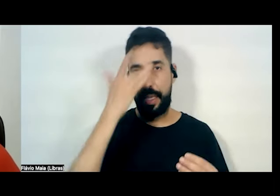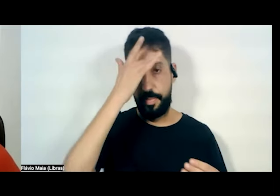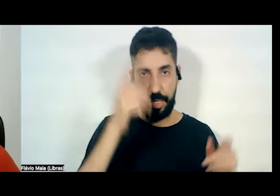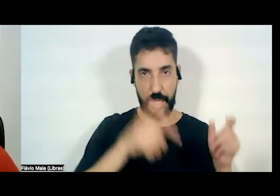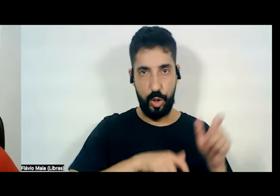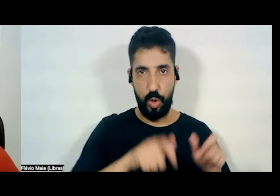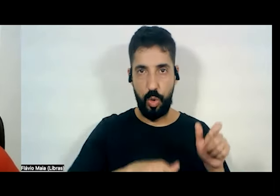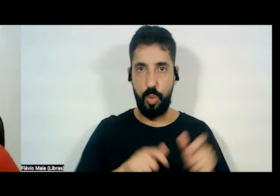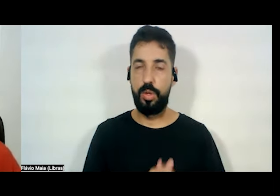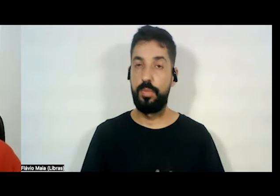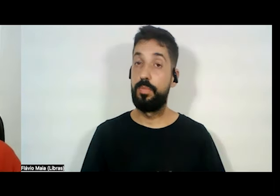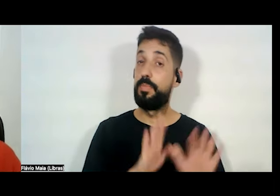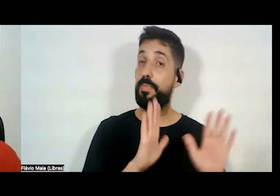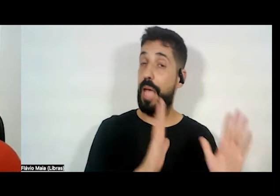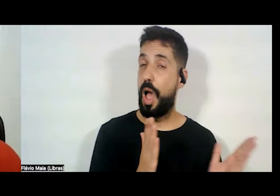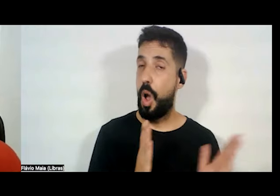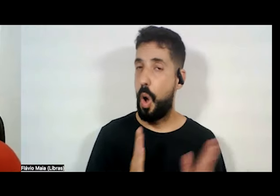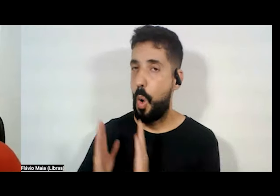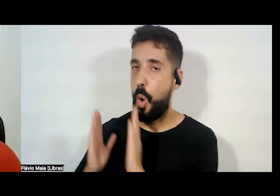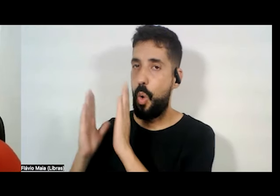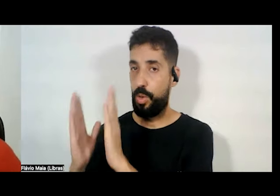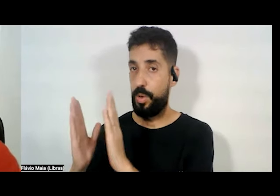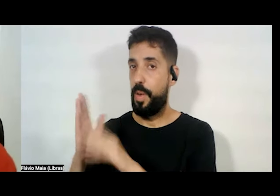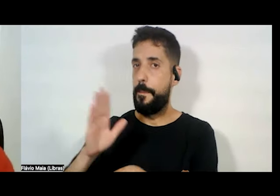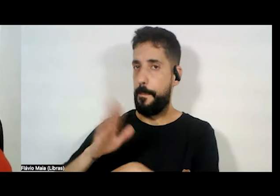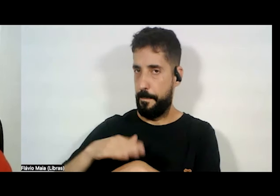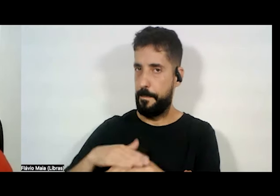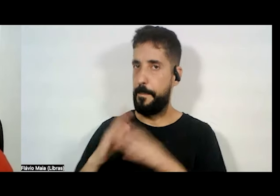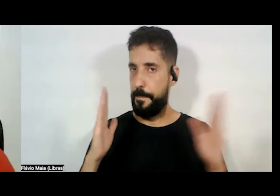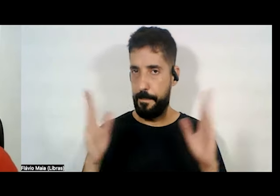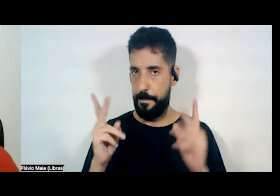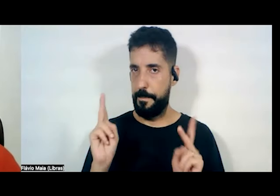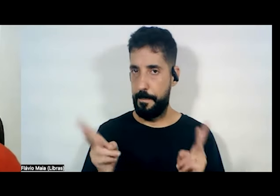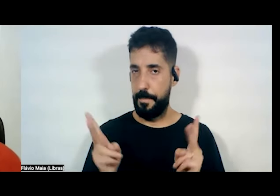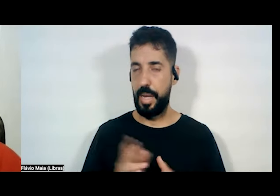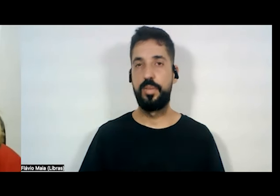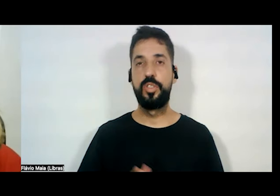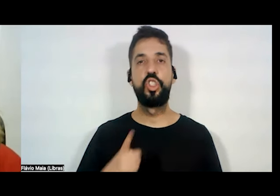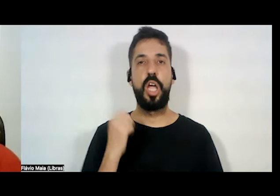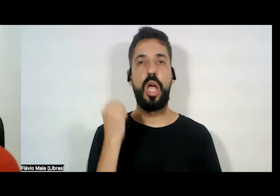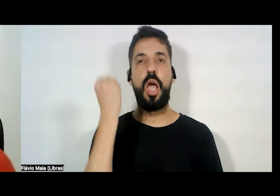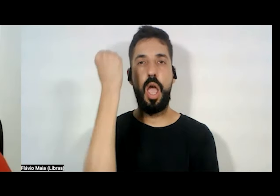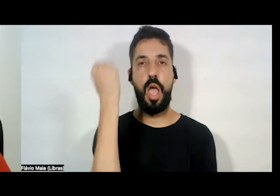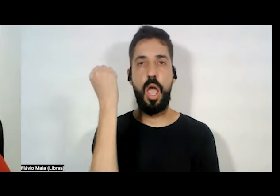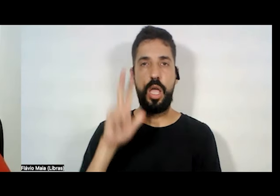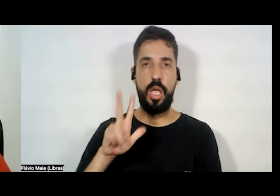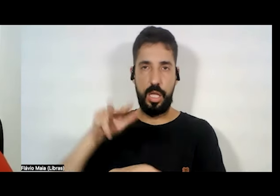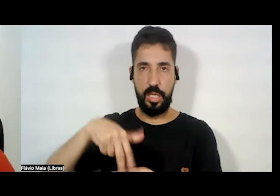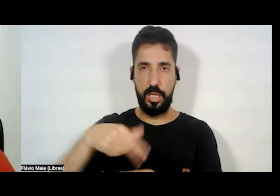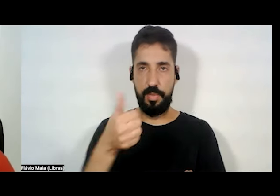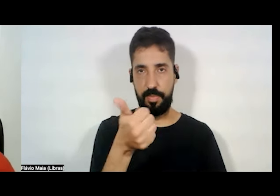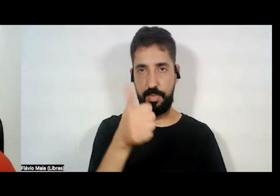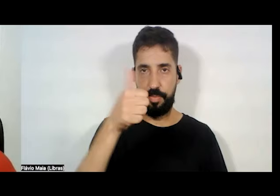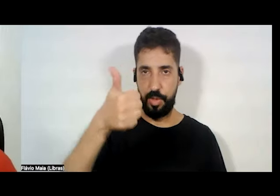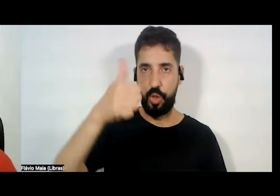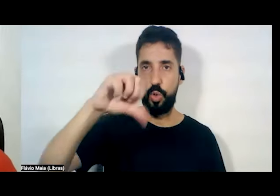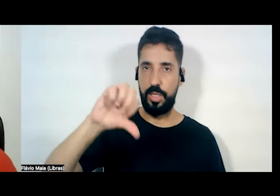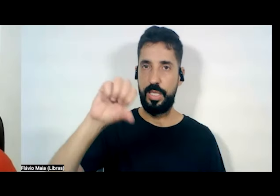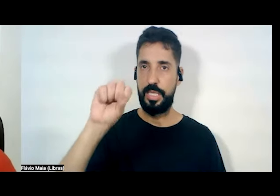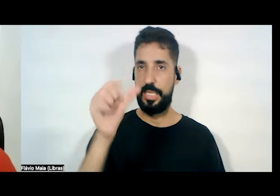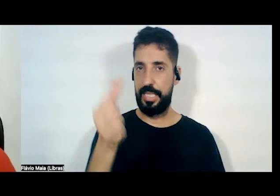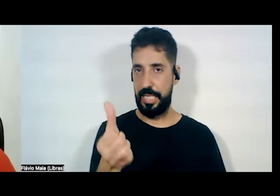Por outro lado, naquele mesmo período, a resistência de 68 em diante, se deu